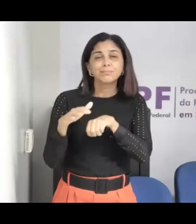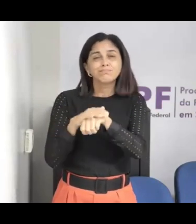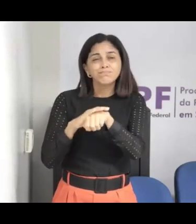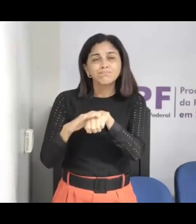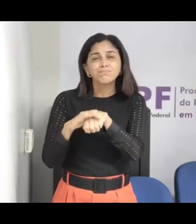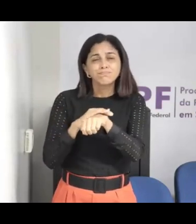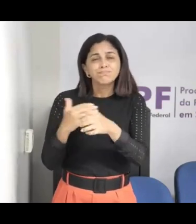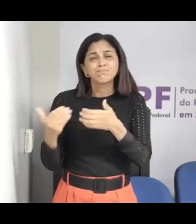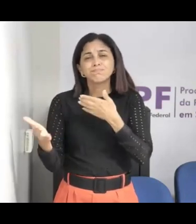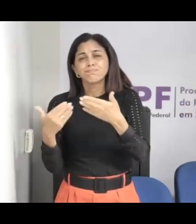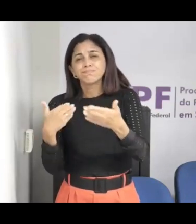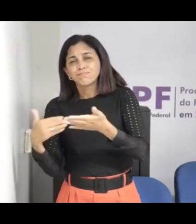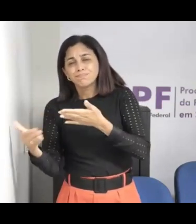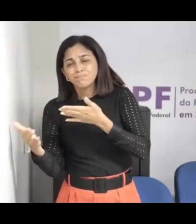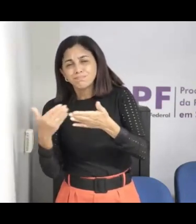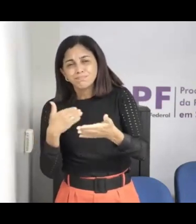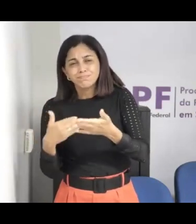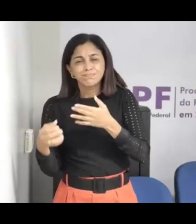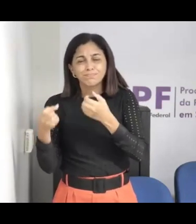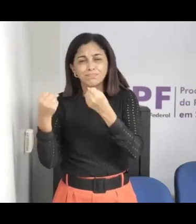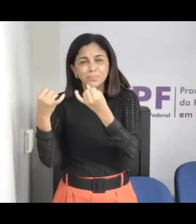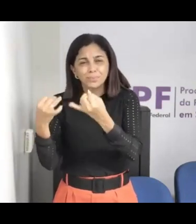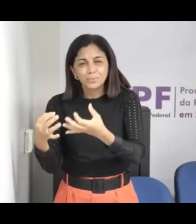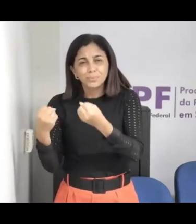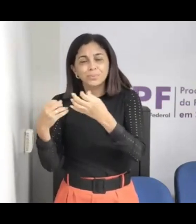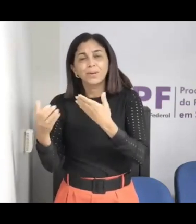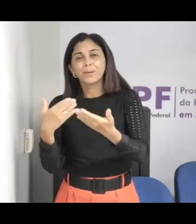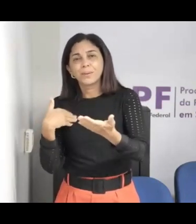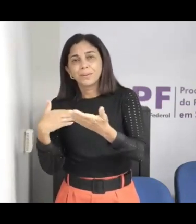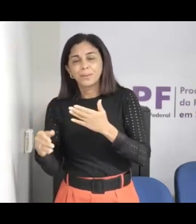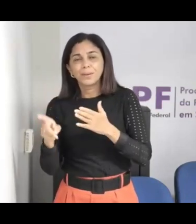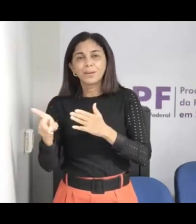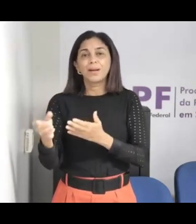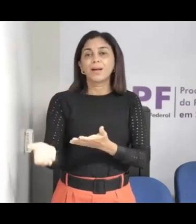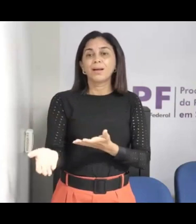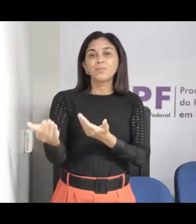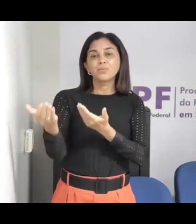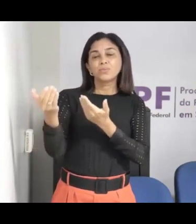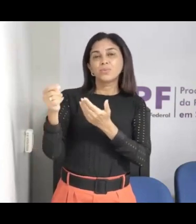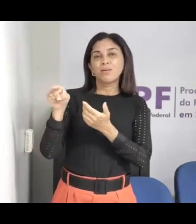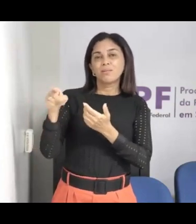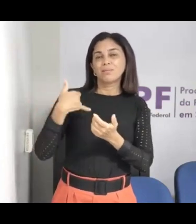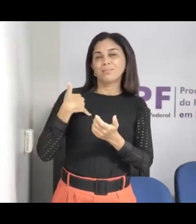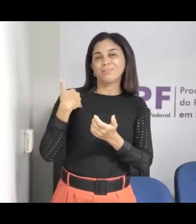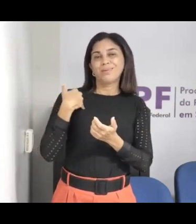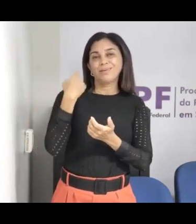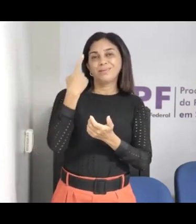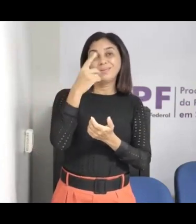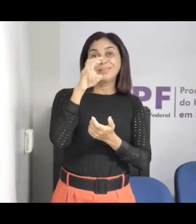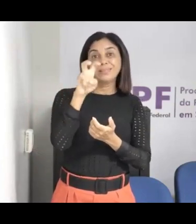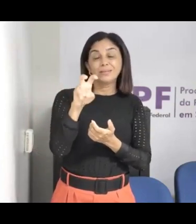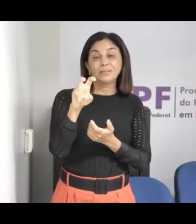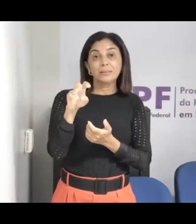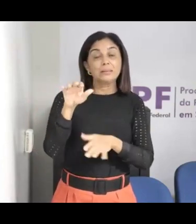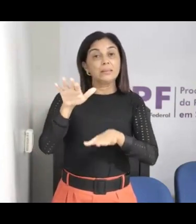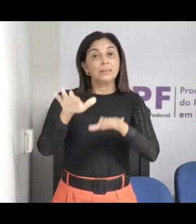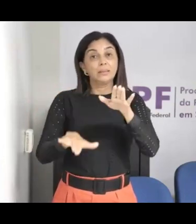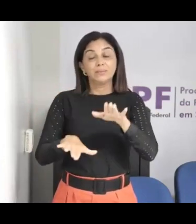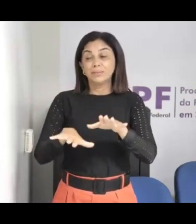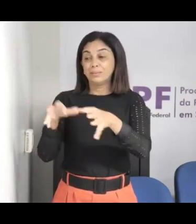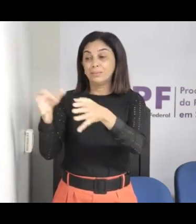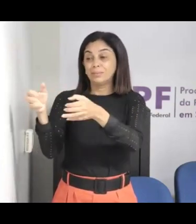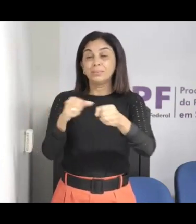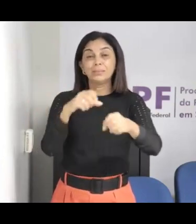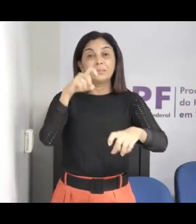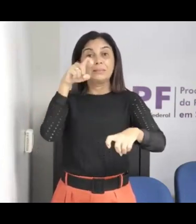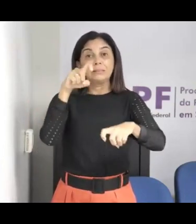criança ter liberdade, né, o adolescente também, né, ou uma adolescente de 15 anos, por exemplo, ela pode ser estuprada, e ela